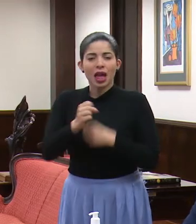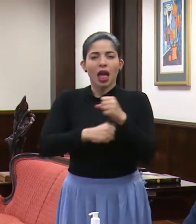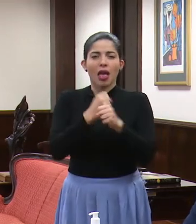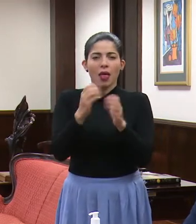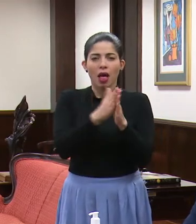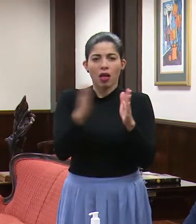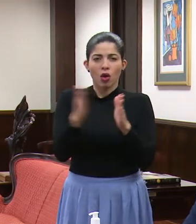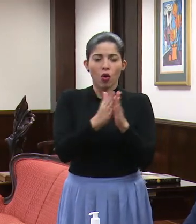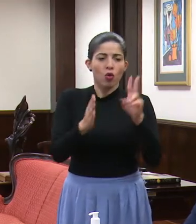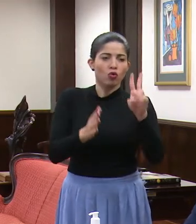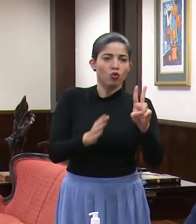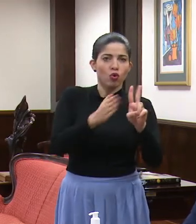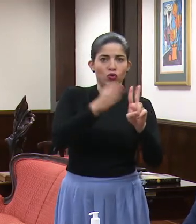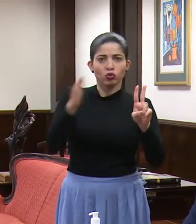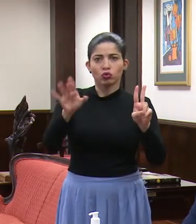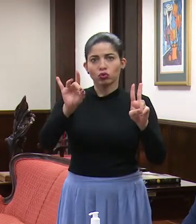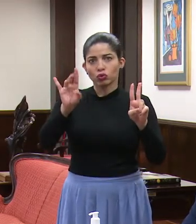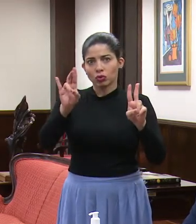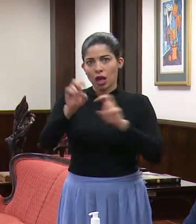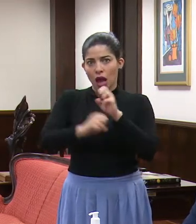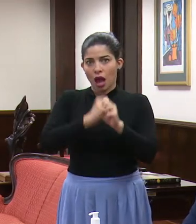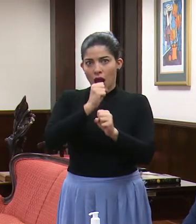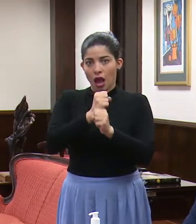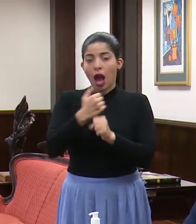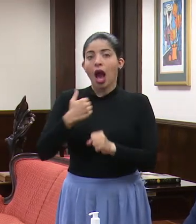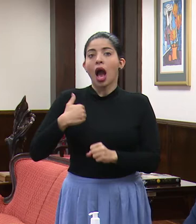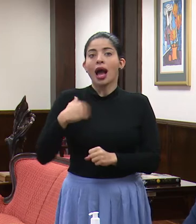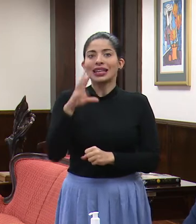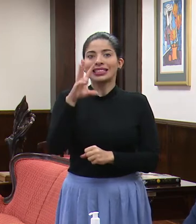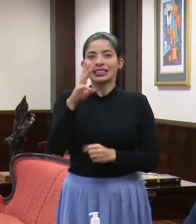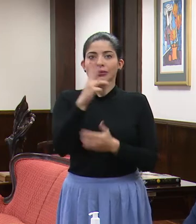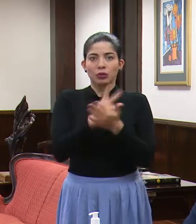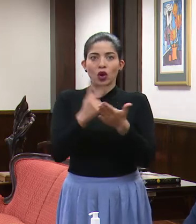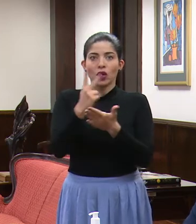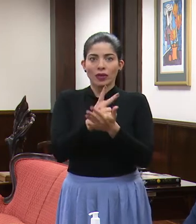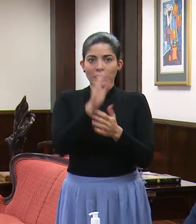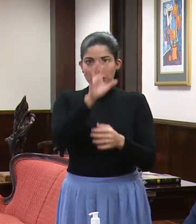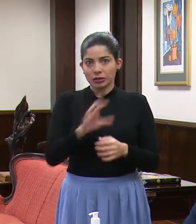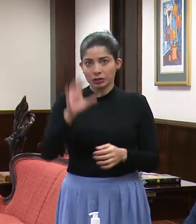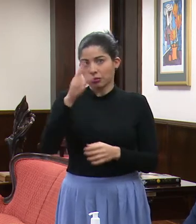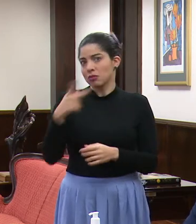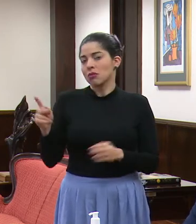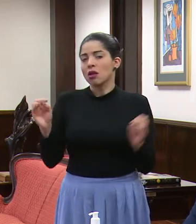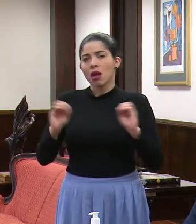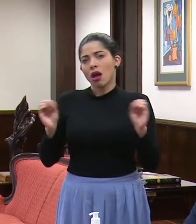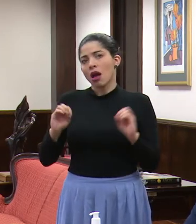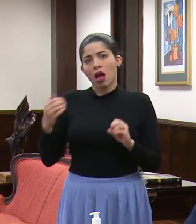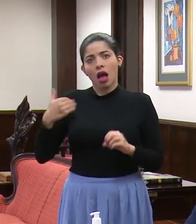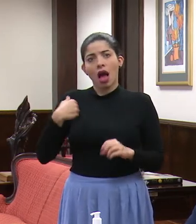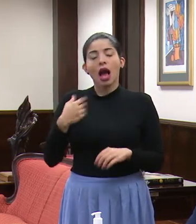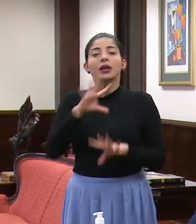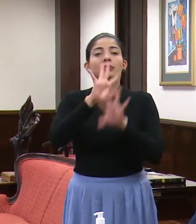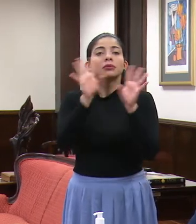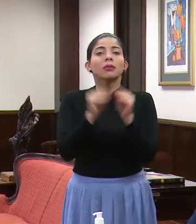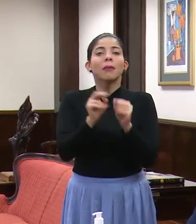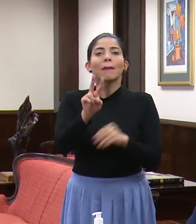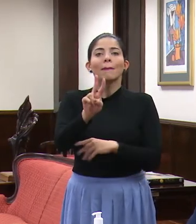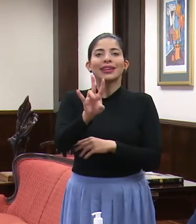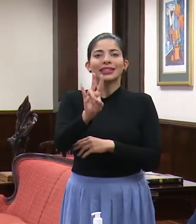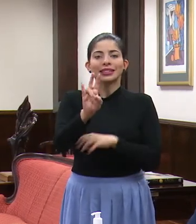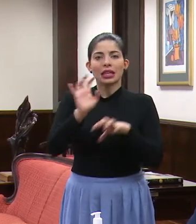87 años hasta el momento. Tenemos seis provincias afectadas, Punta Arenas no reporta casos por el momento y 27